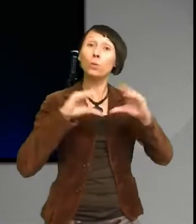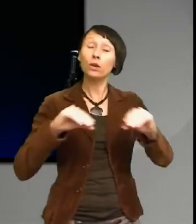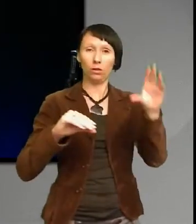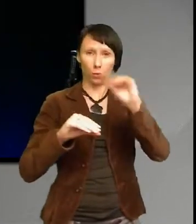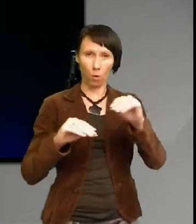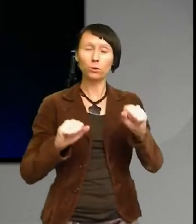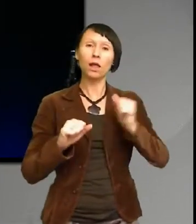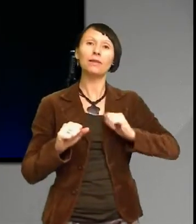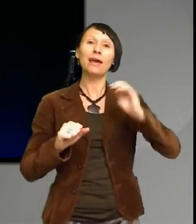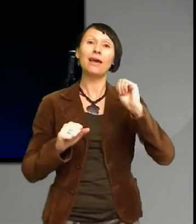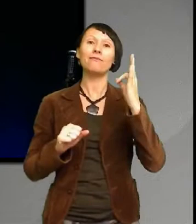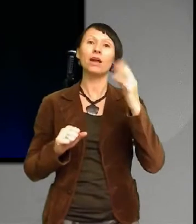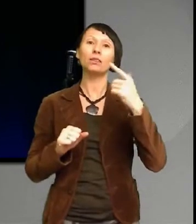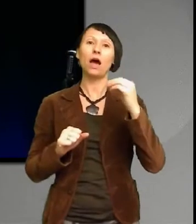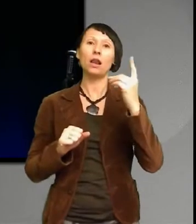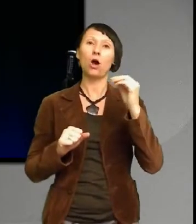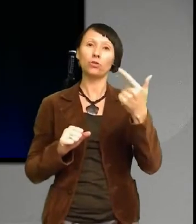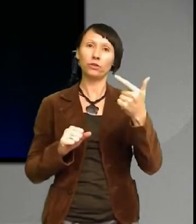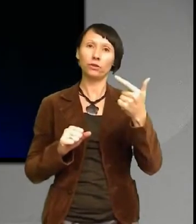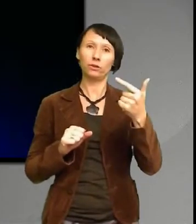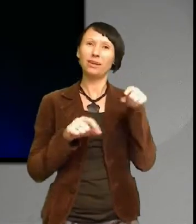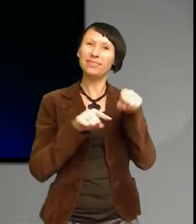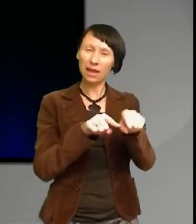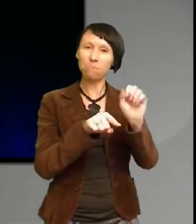efterlater det är hormonstörande precis som PCB